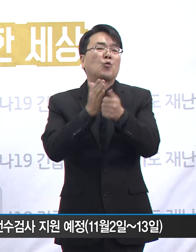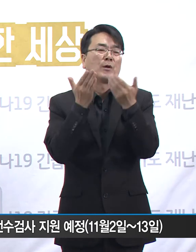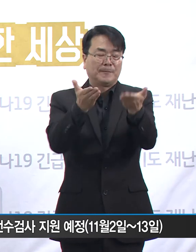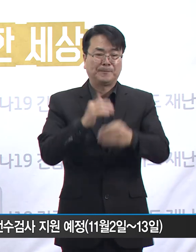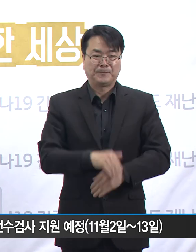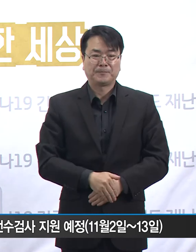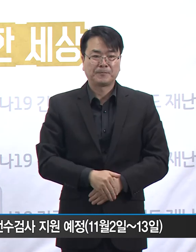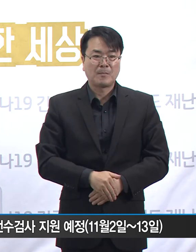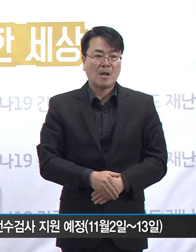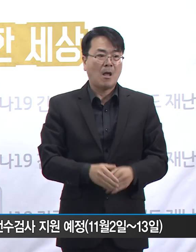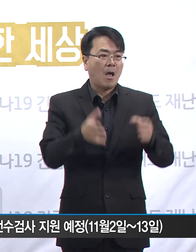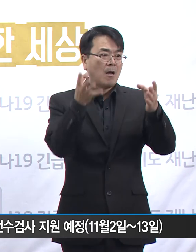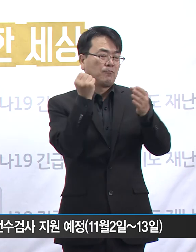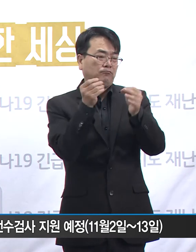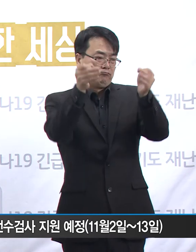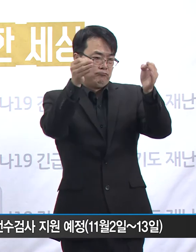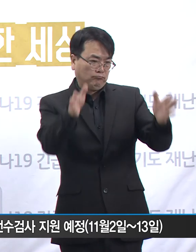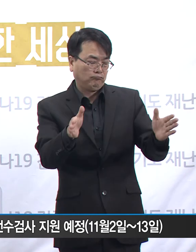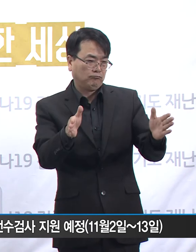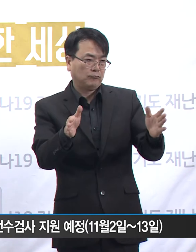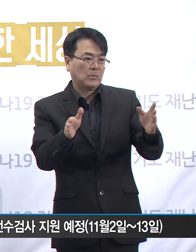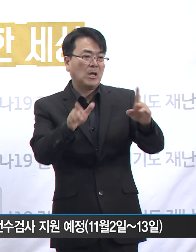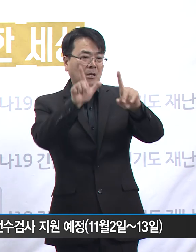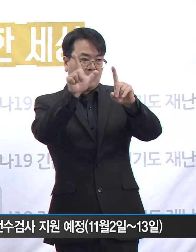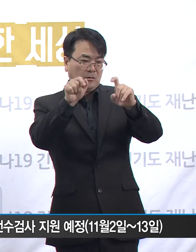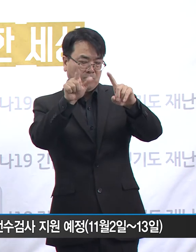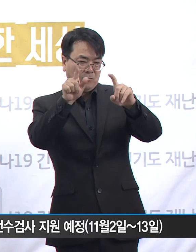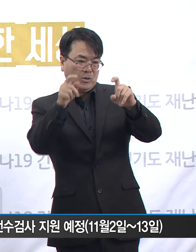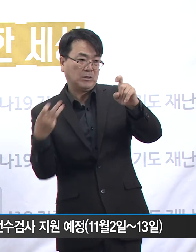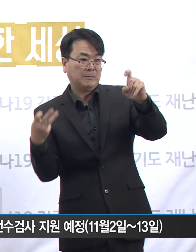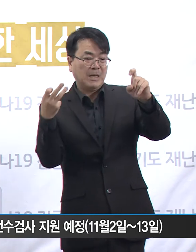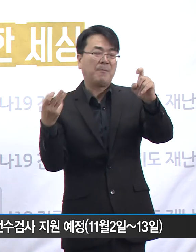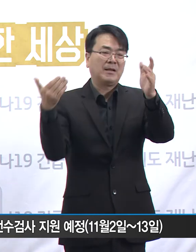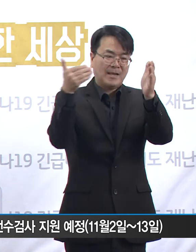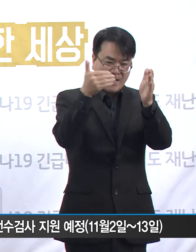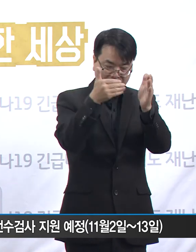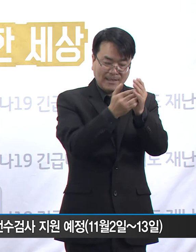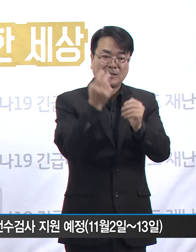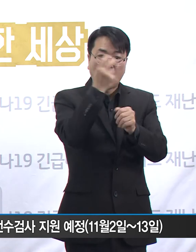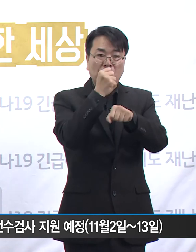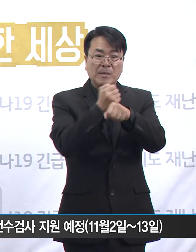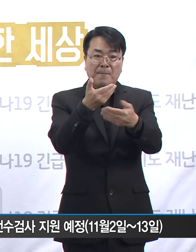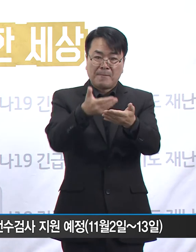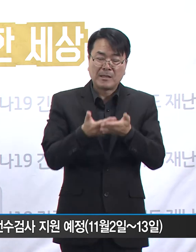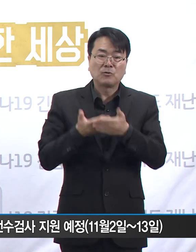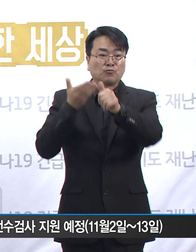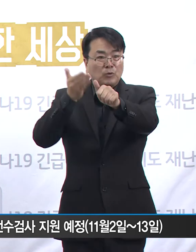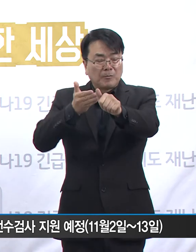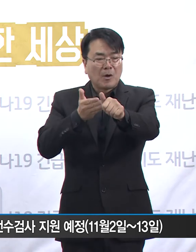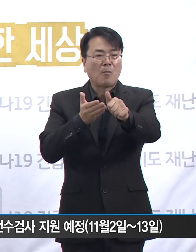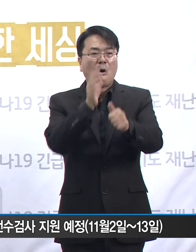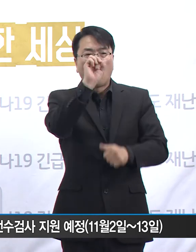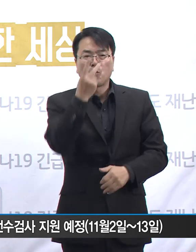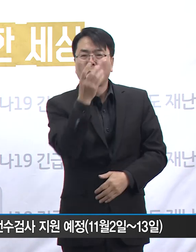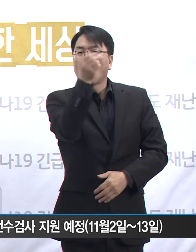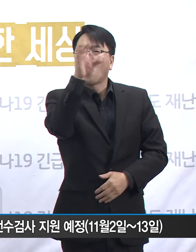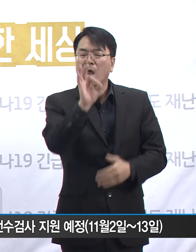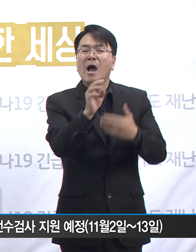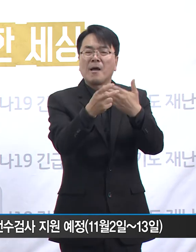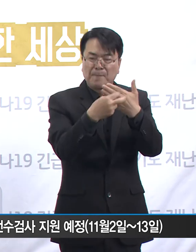검사기간은 11월 2일부터 13일로 삼고 있고 예정 대상은 요양형 재활병원,